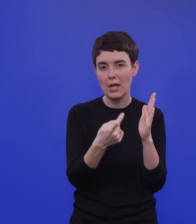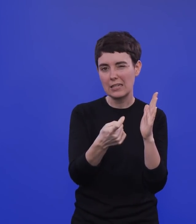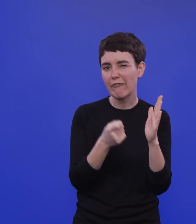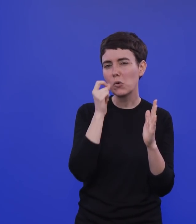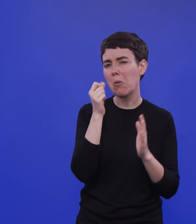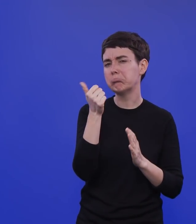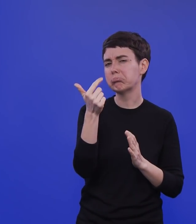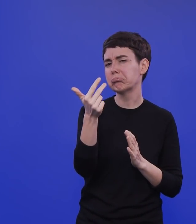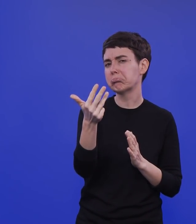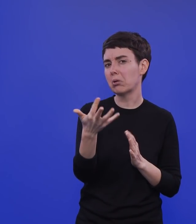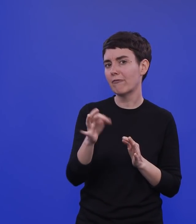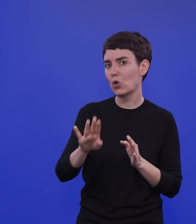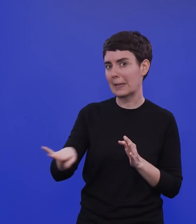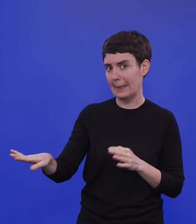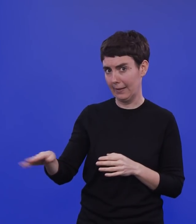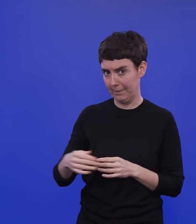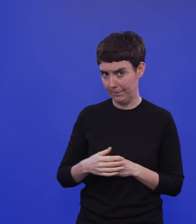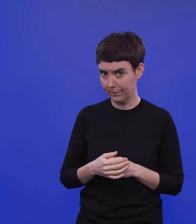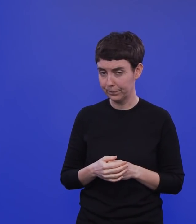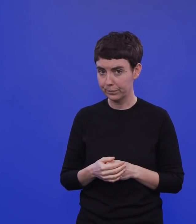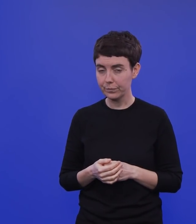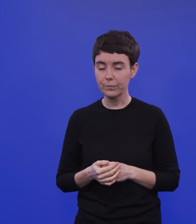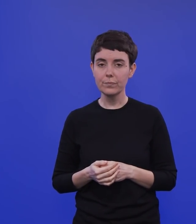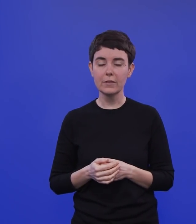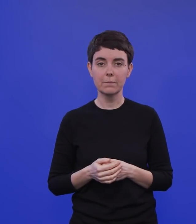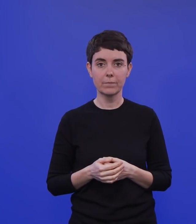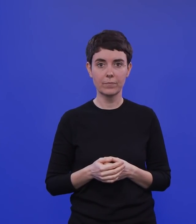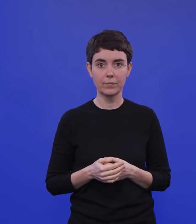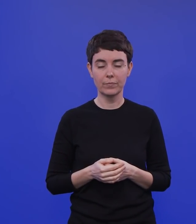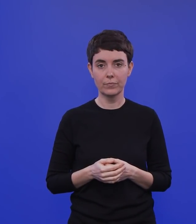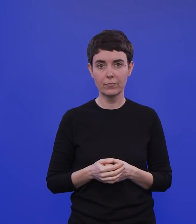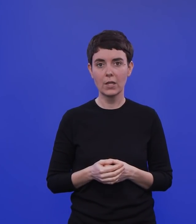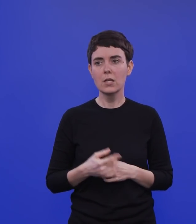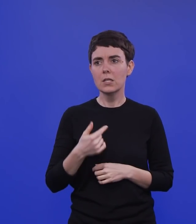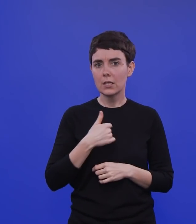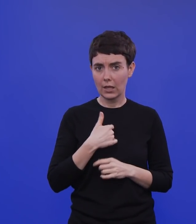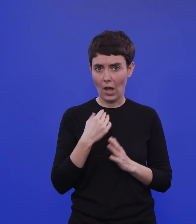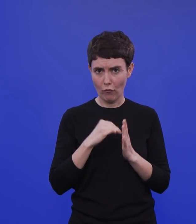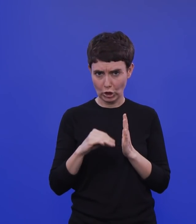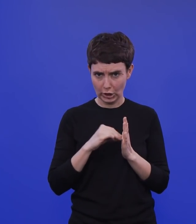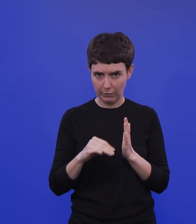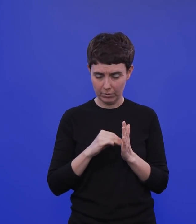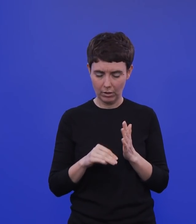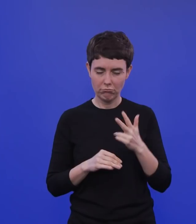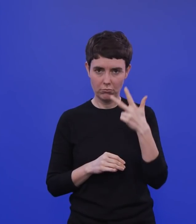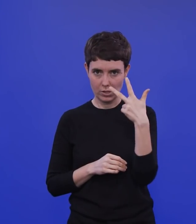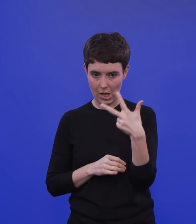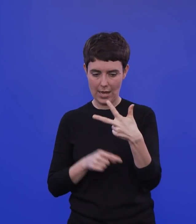kleine Zahl, die überhaupt an Kindern durchgeführt wird. Ich habe sie mir hier mal so rausgeschrieben. Wir haben